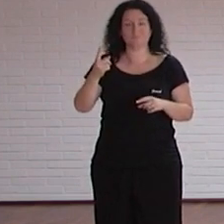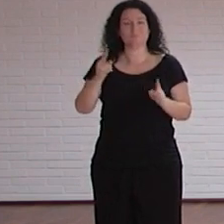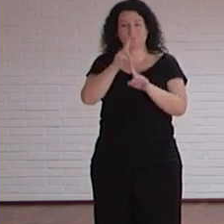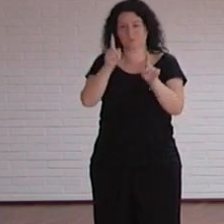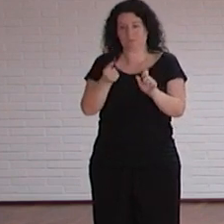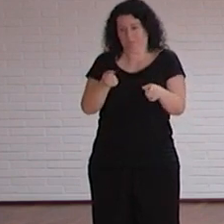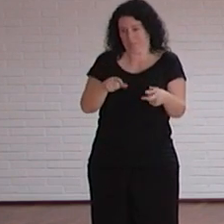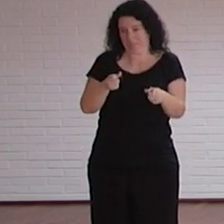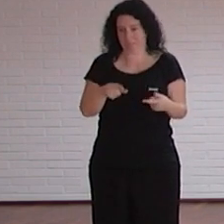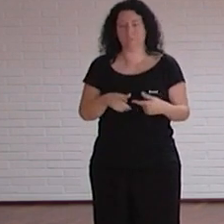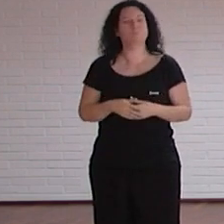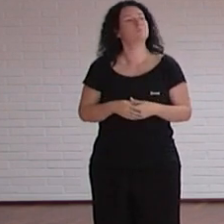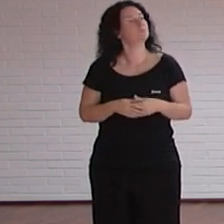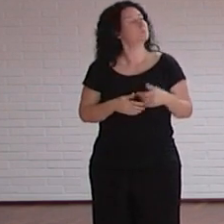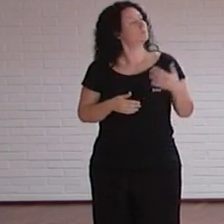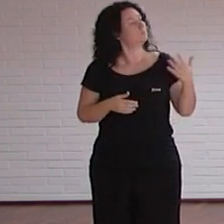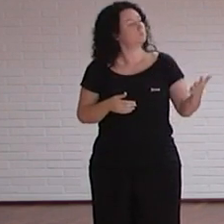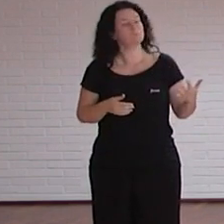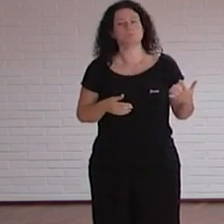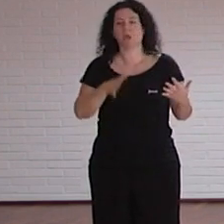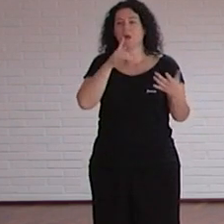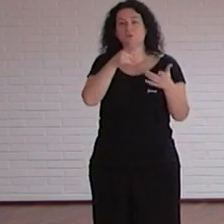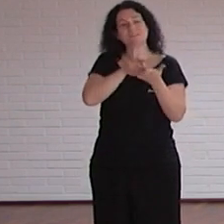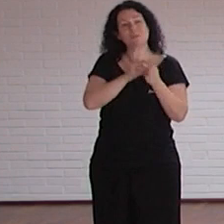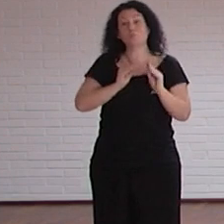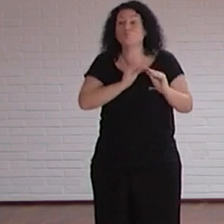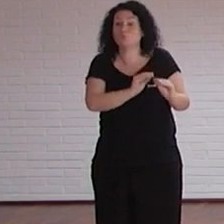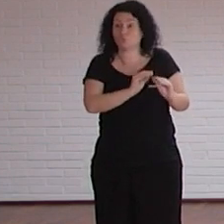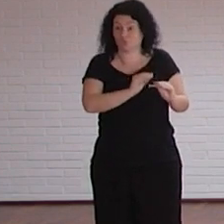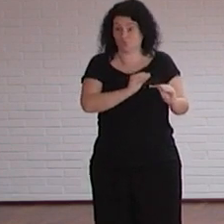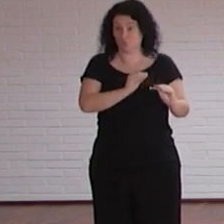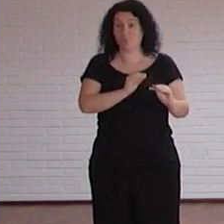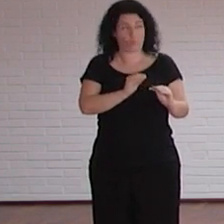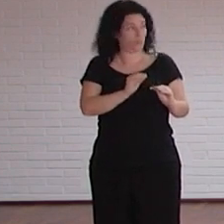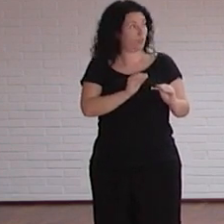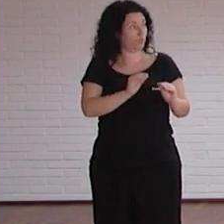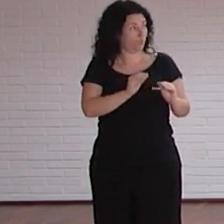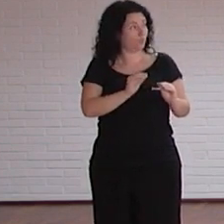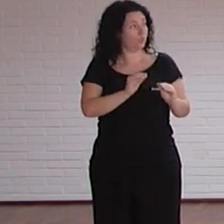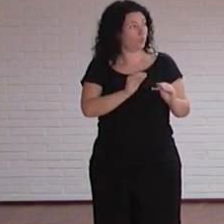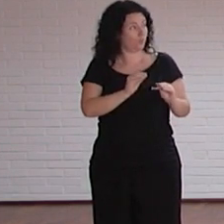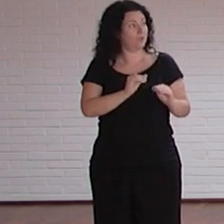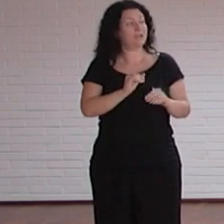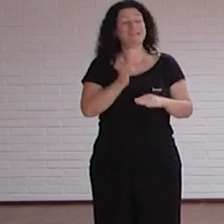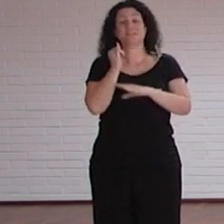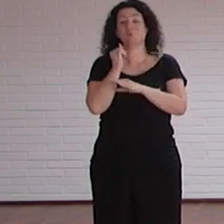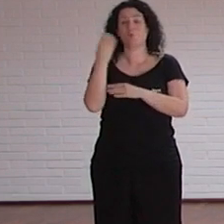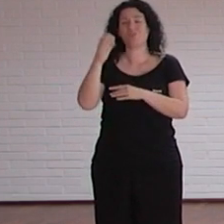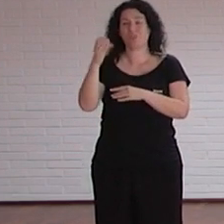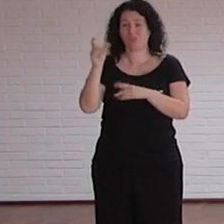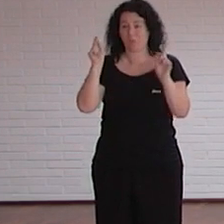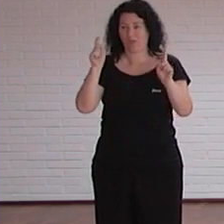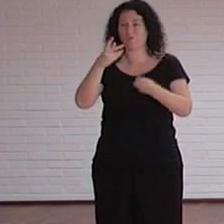parecida a los cinco y es que está haciendo tu servicio en este caso el ICE el Instituto de la Educación